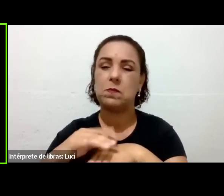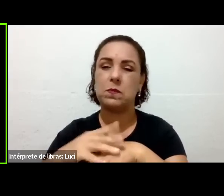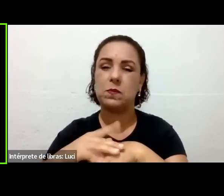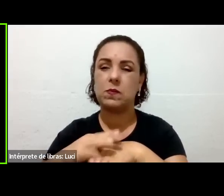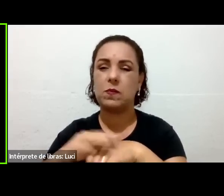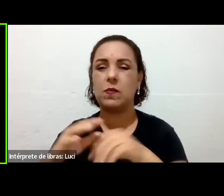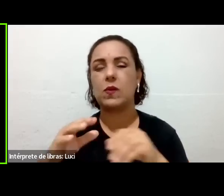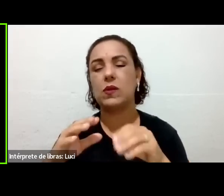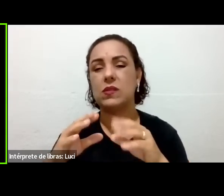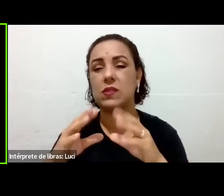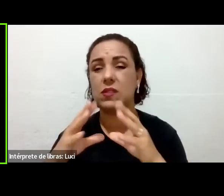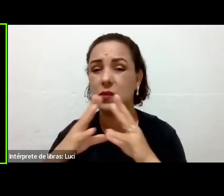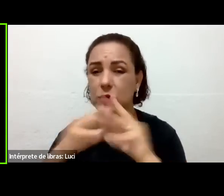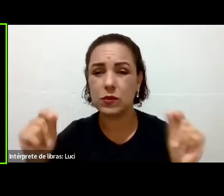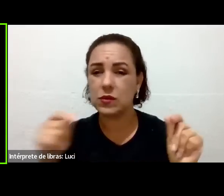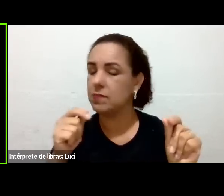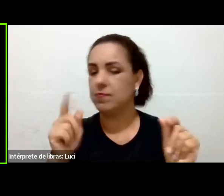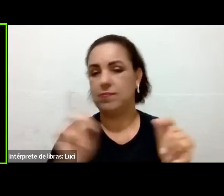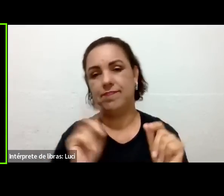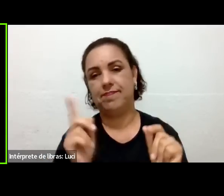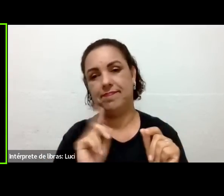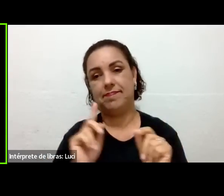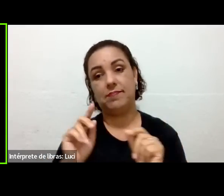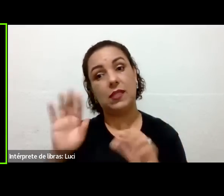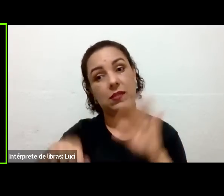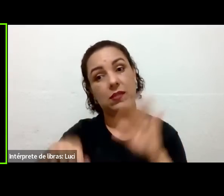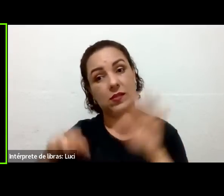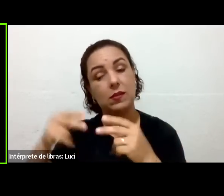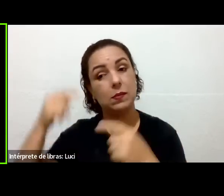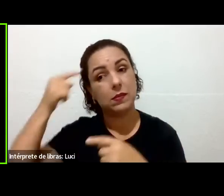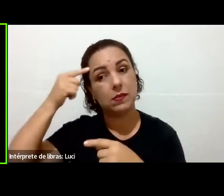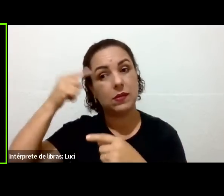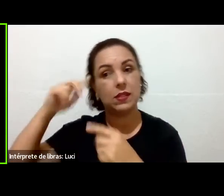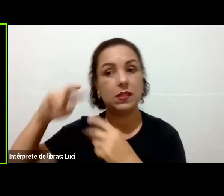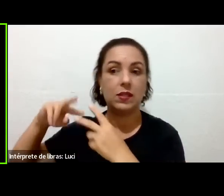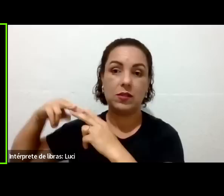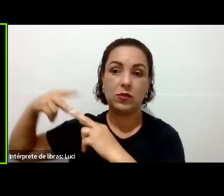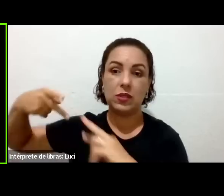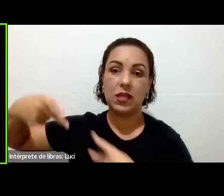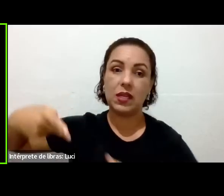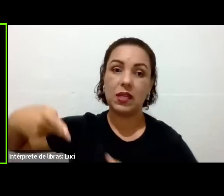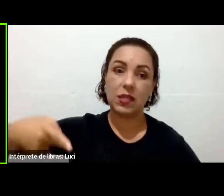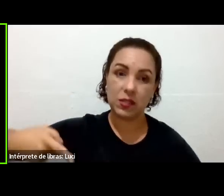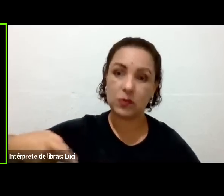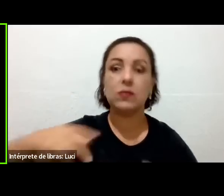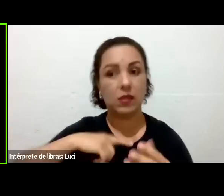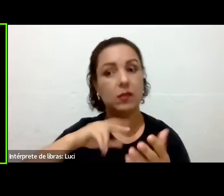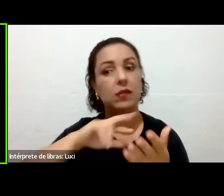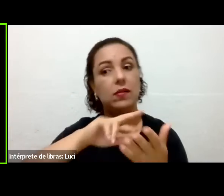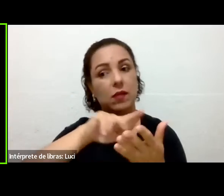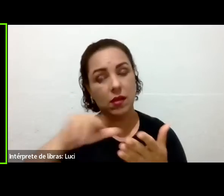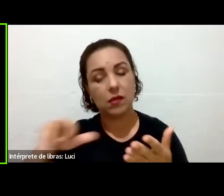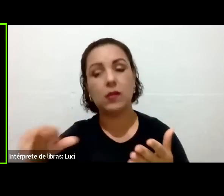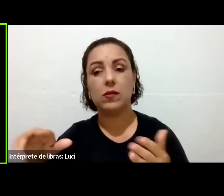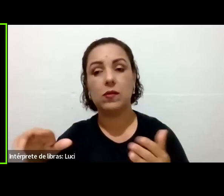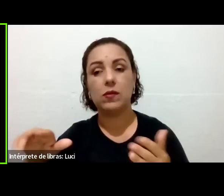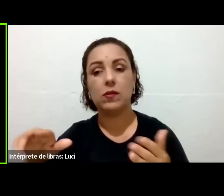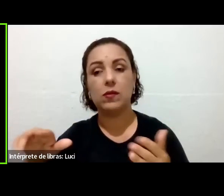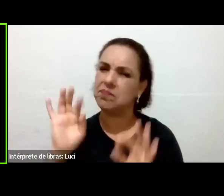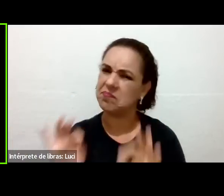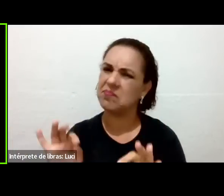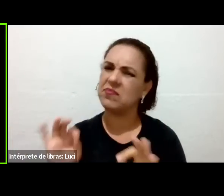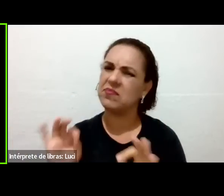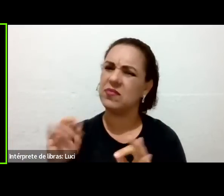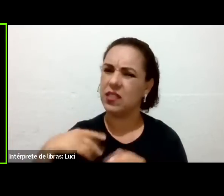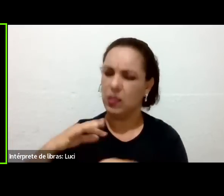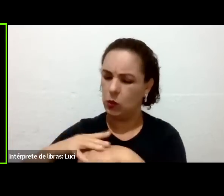é assim, é da família genética, isso vai passando e a gente acredita mesmo, sabe? A gente tem certeza que porque